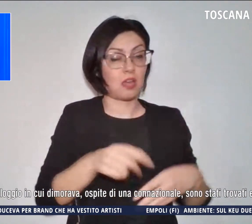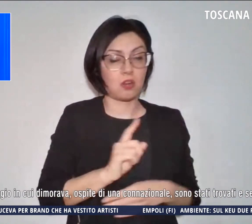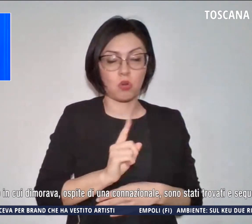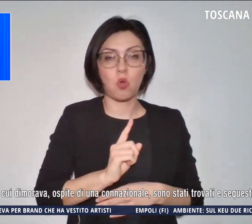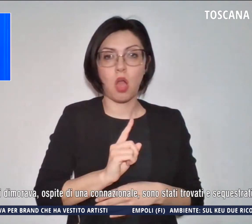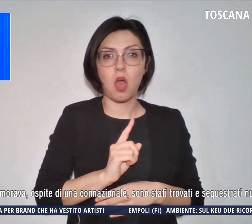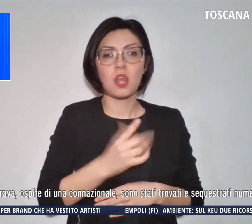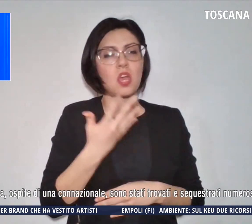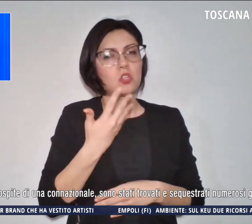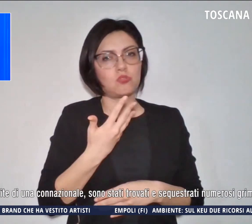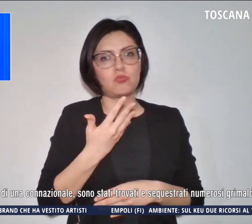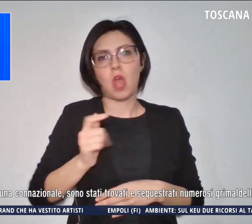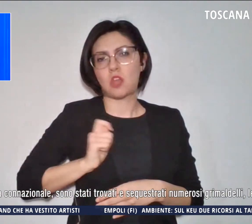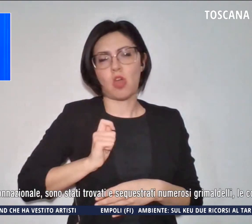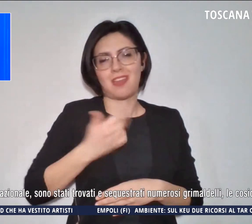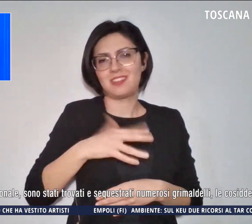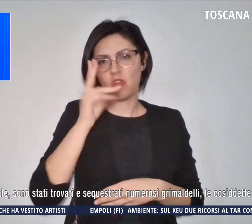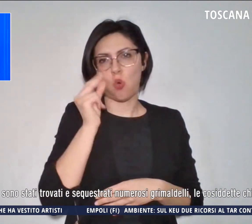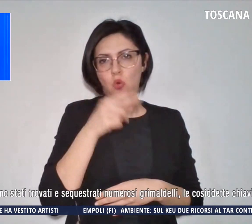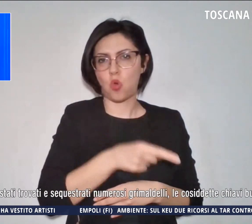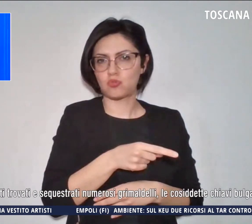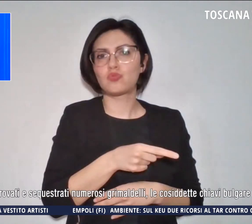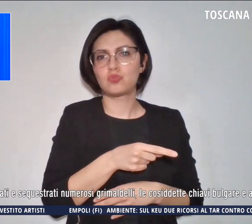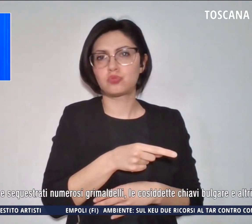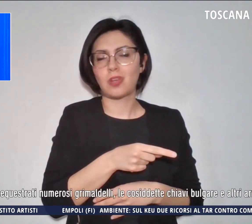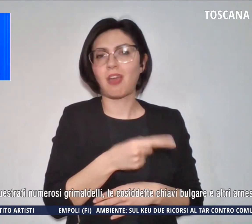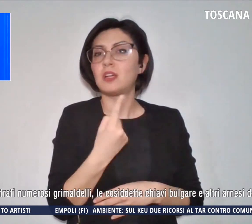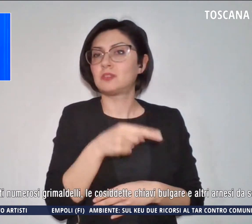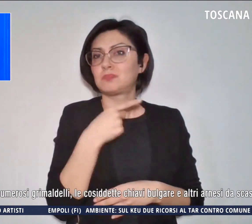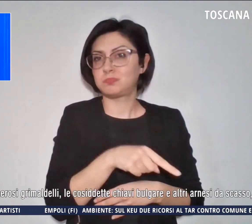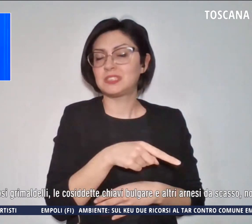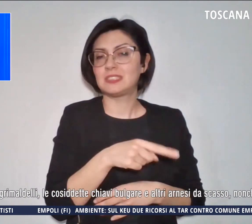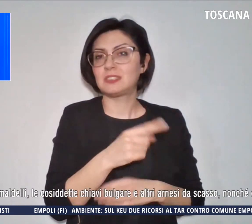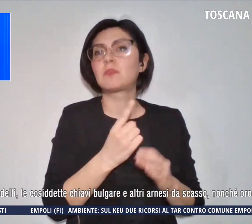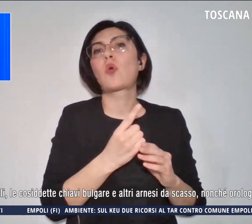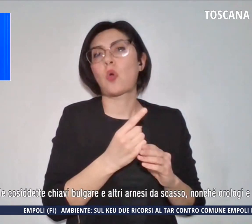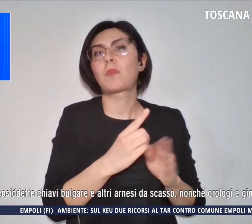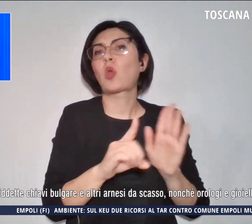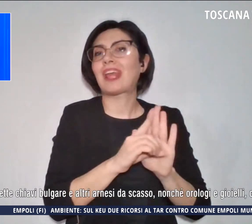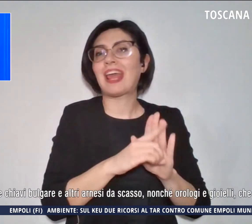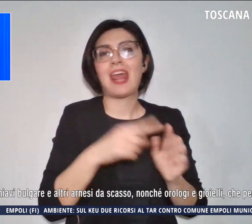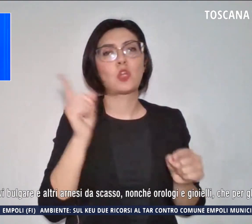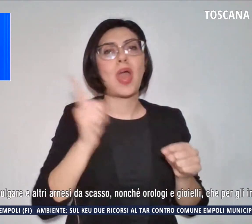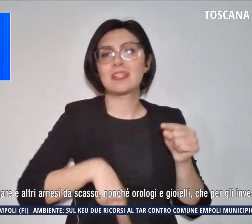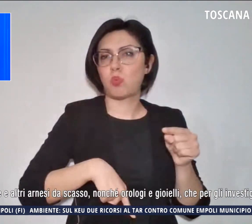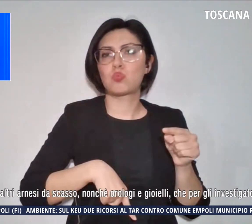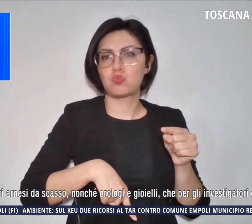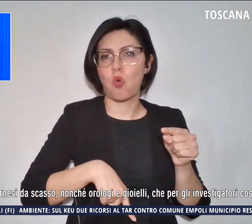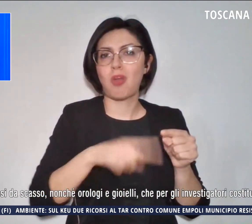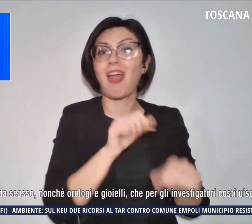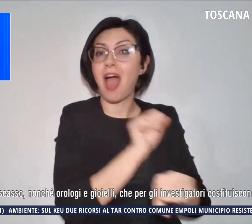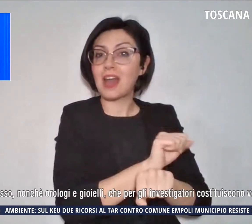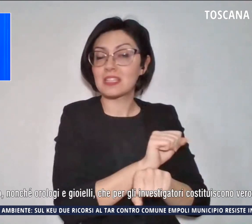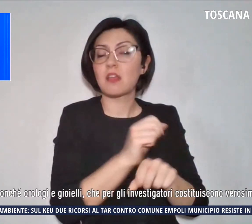noto alle forze dell'ordine, destinatario da decreto di espulsione, è stato arrestato in provincia di Pisa.